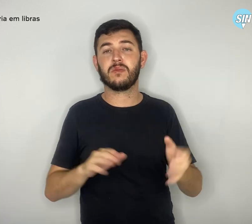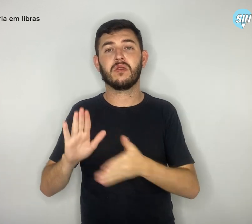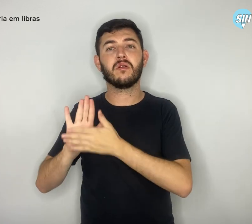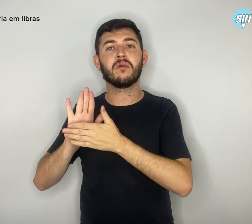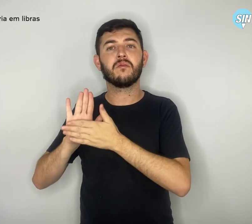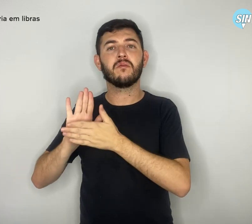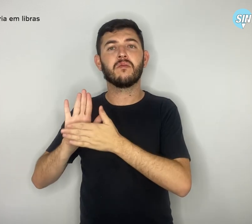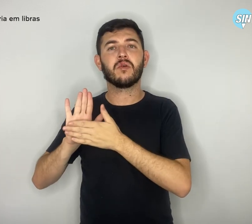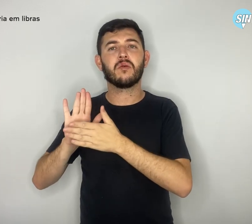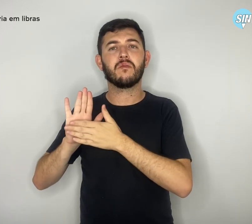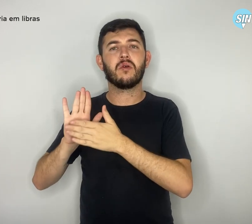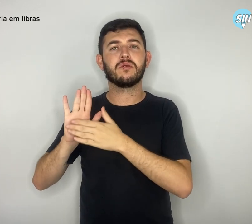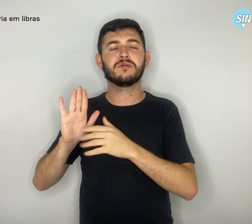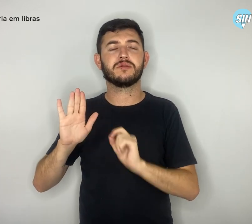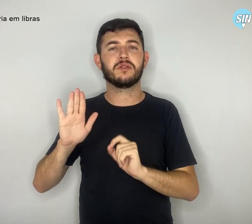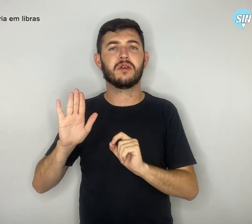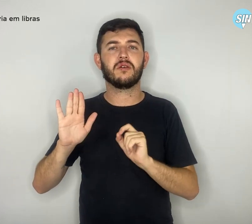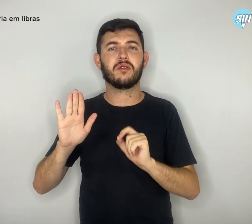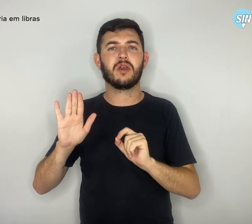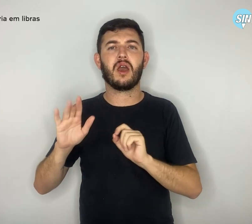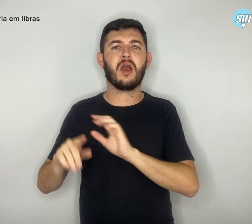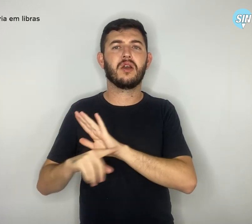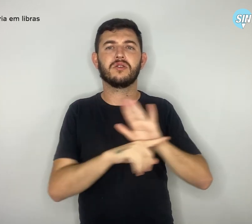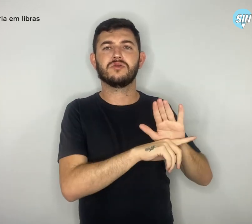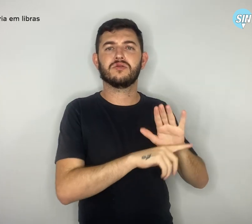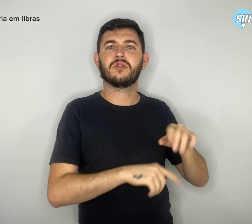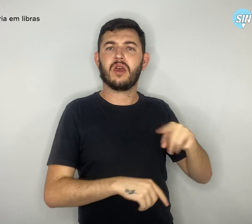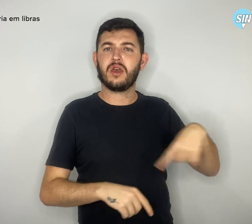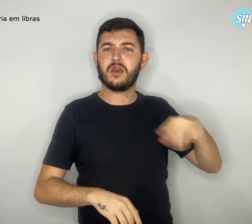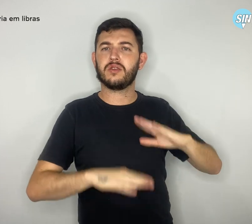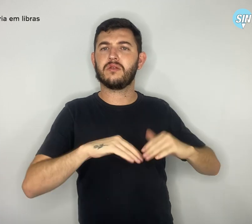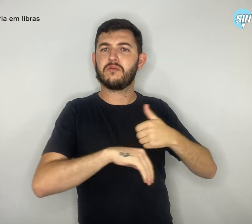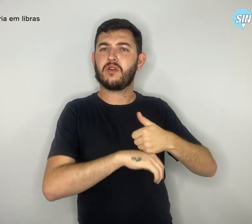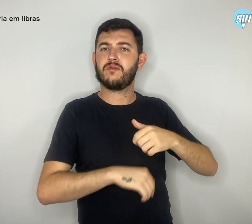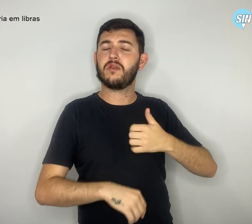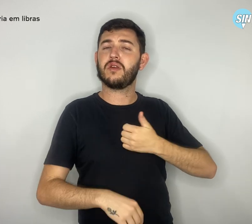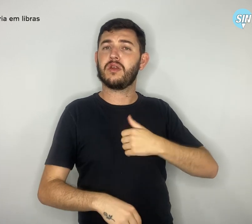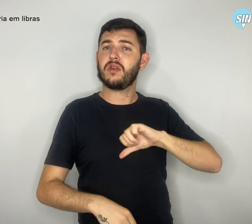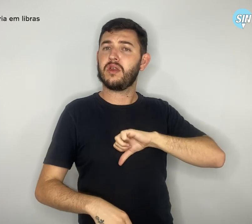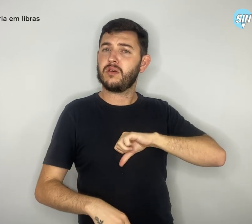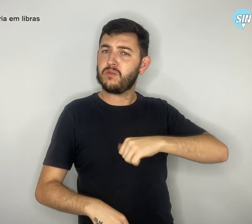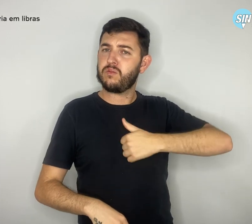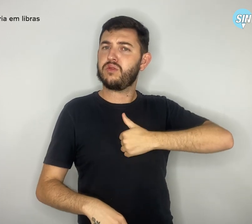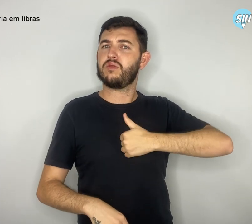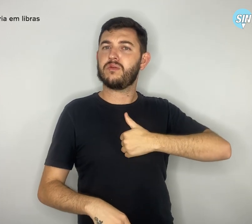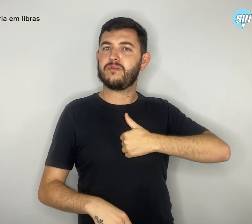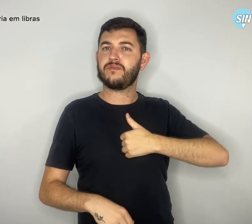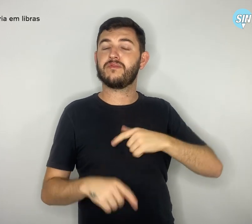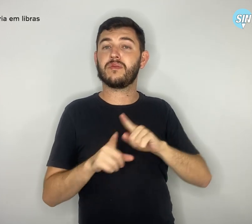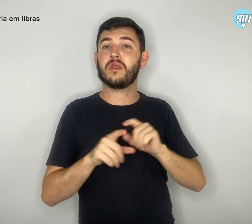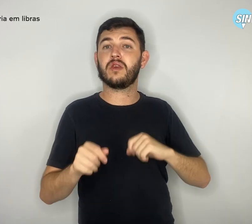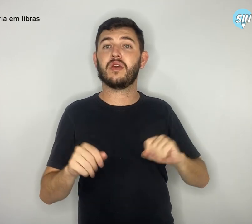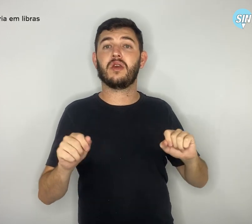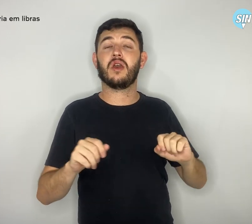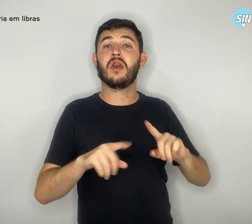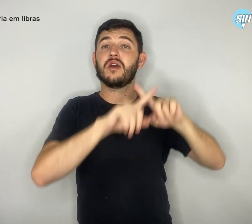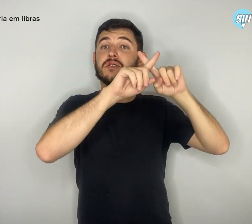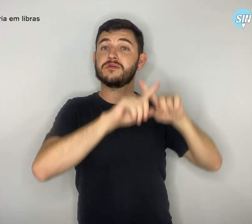resgatar a autoestima desses profissionais, o concurso visa dar visibilidade